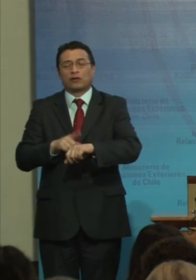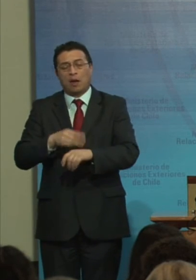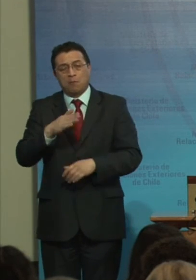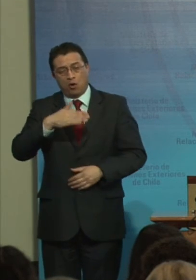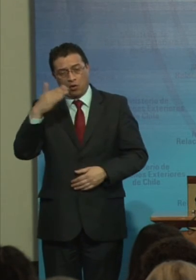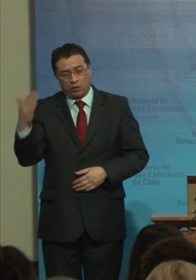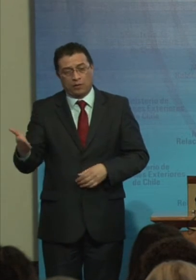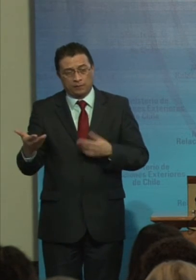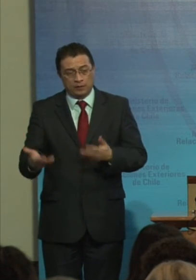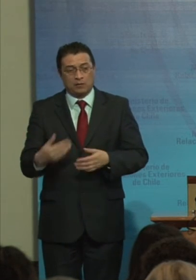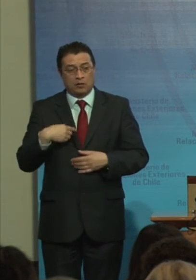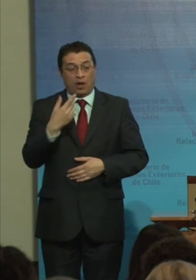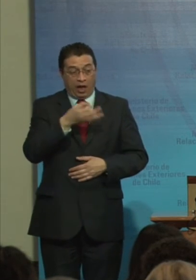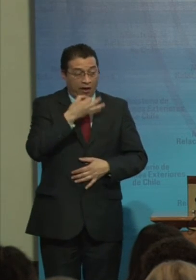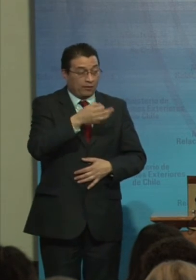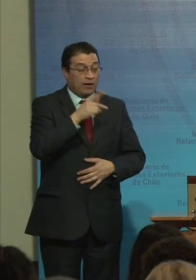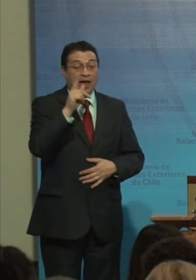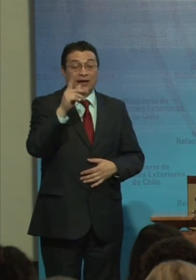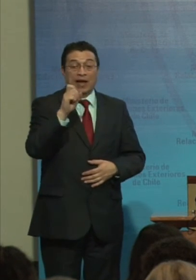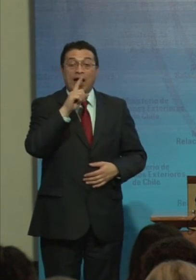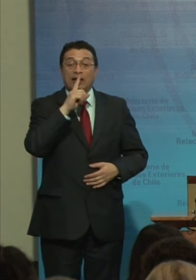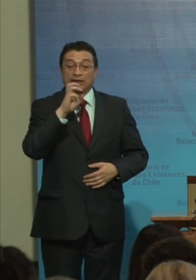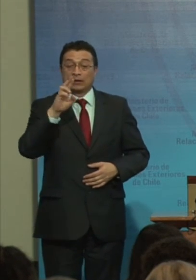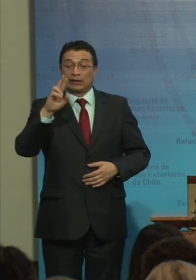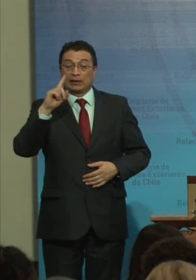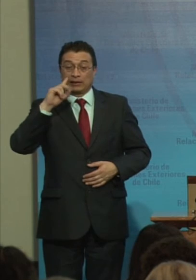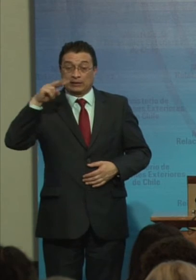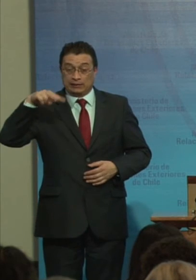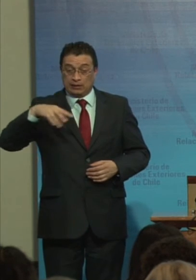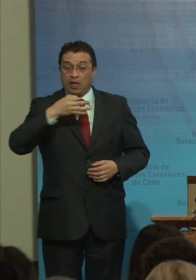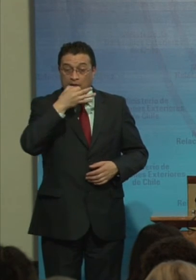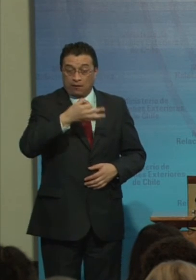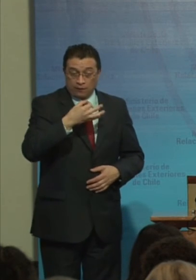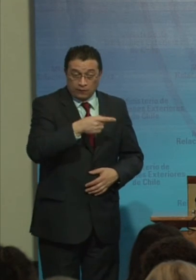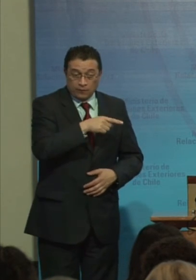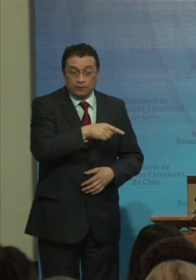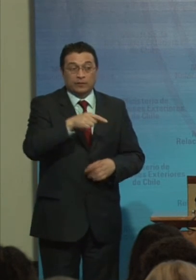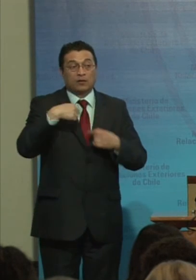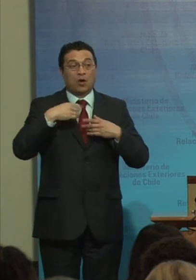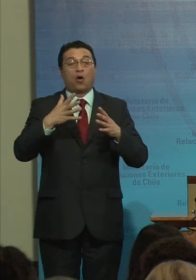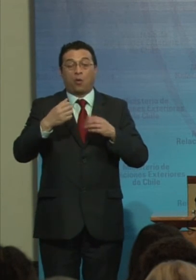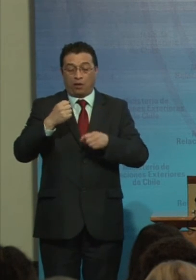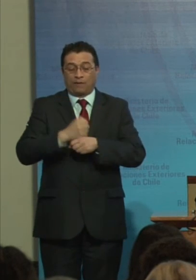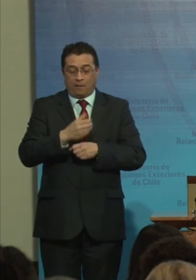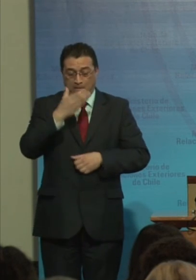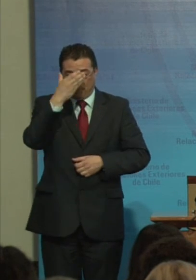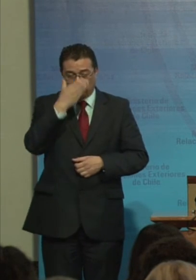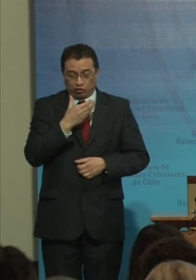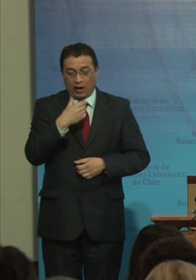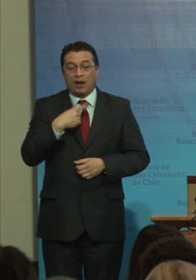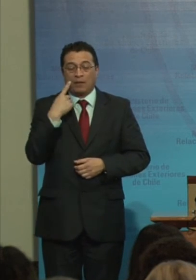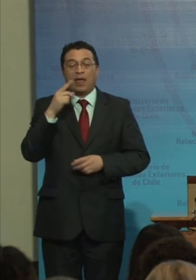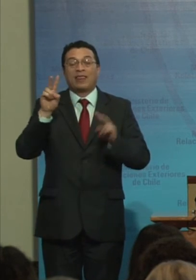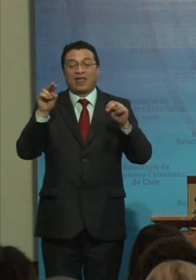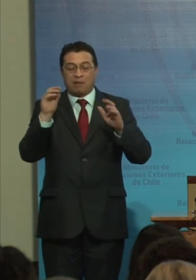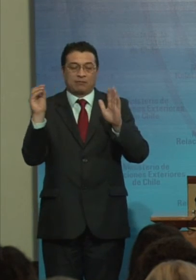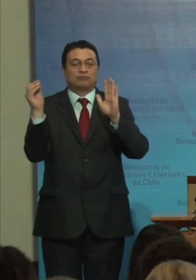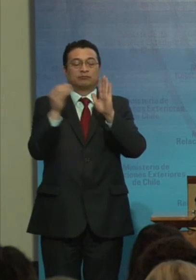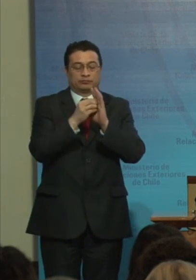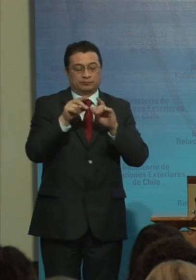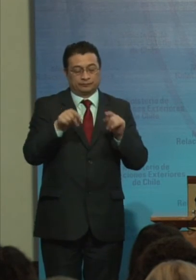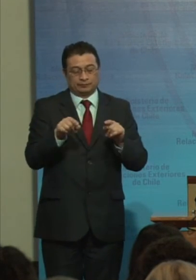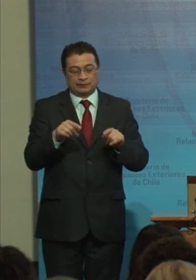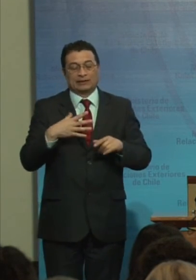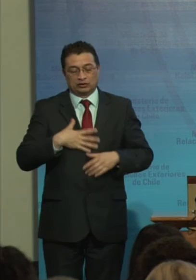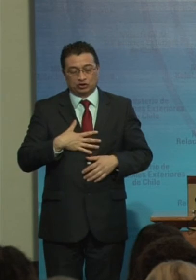Tal como lo mencionaba Catherine De una manera particular Y un esfuerzo personal Pusieron este tema En la palestra